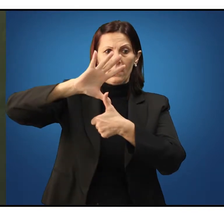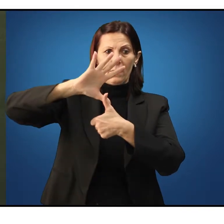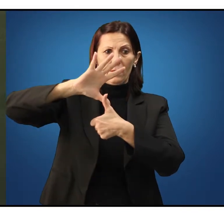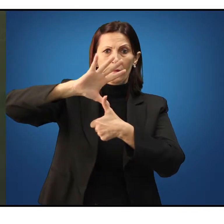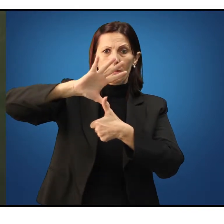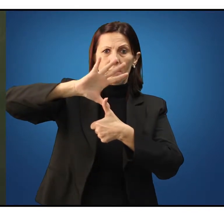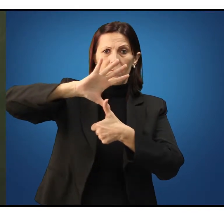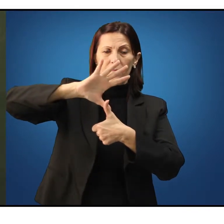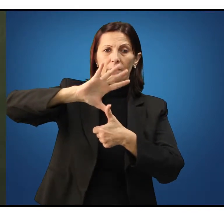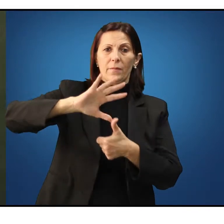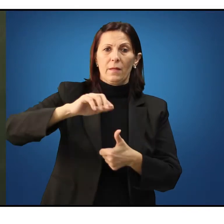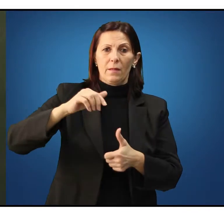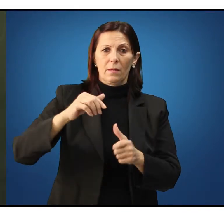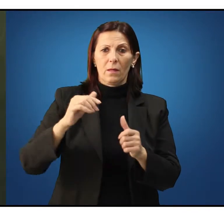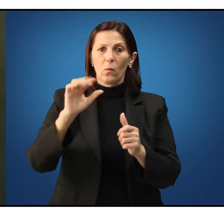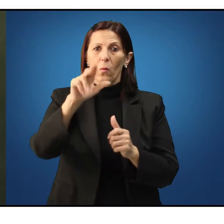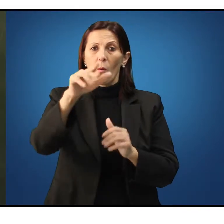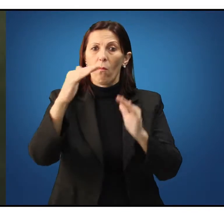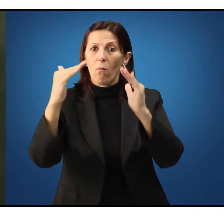Morada.